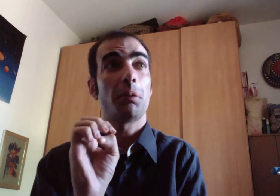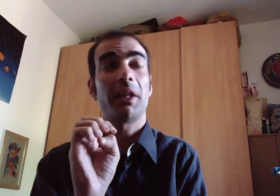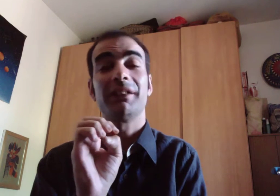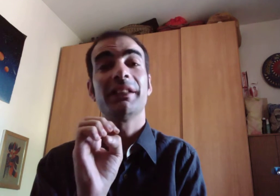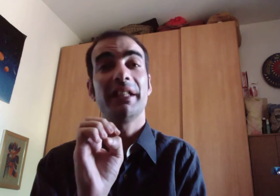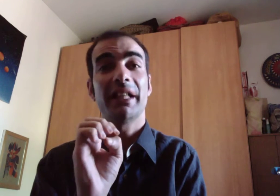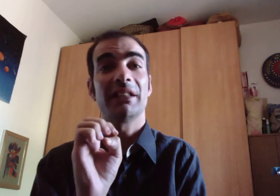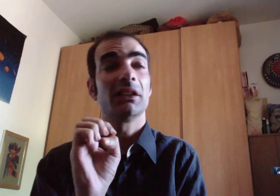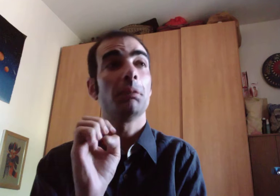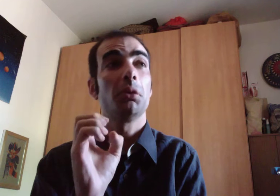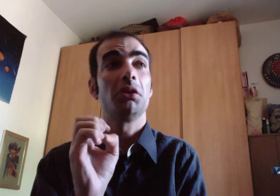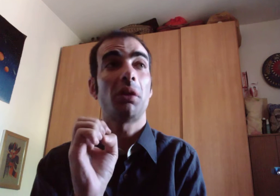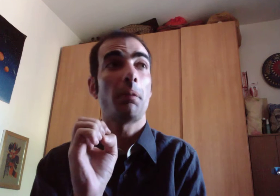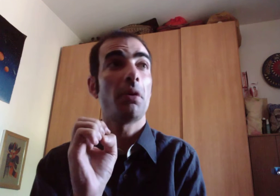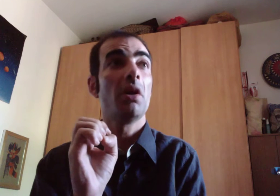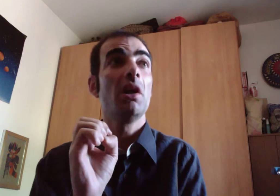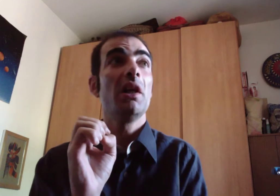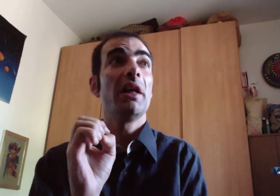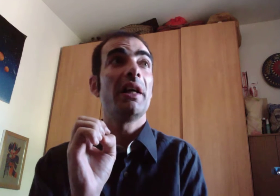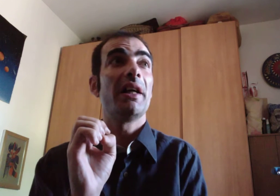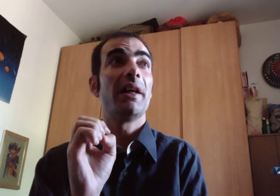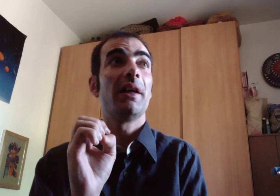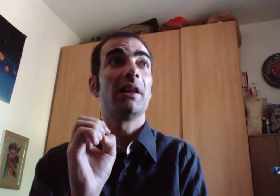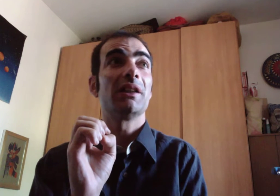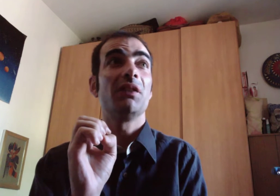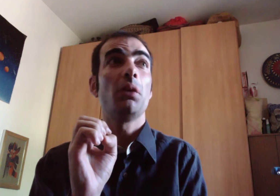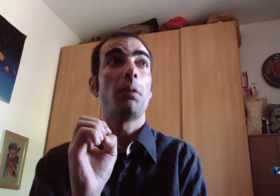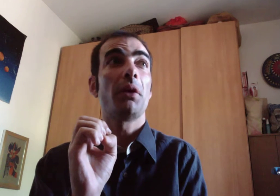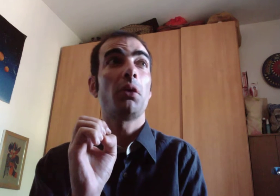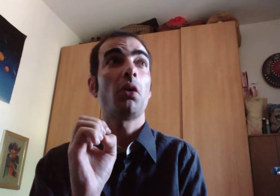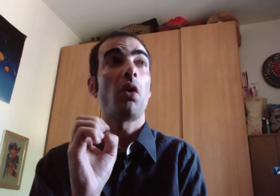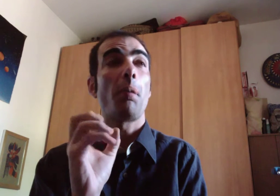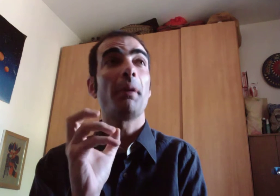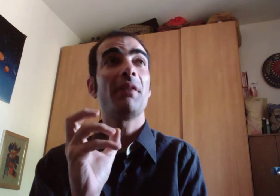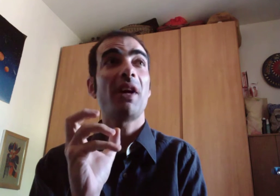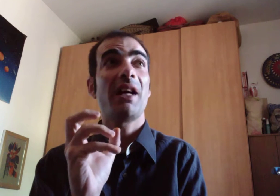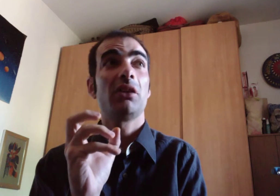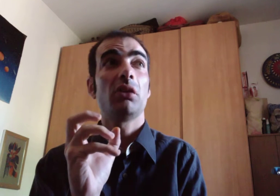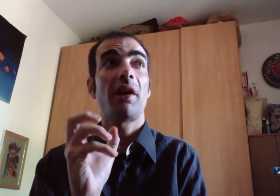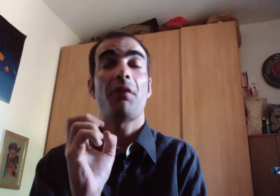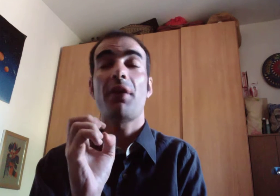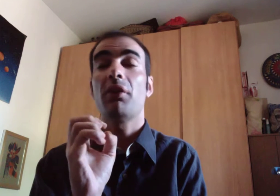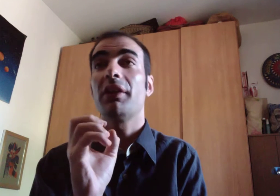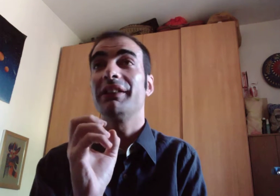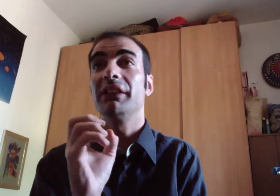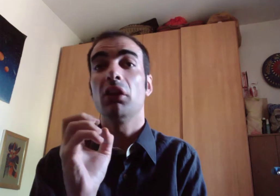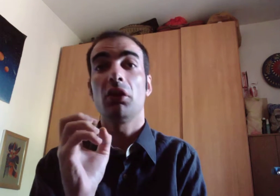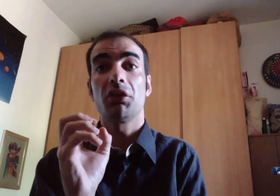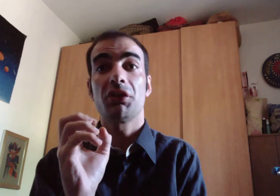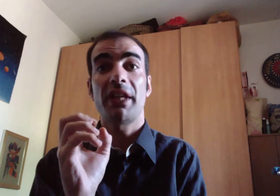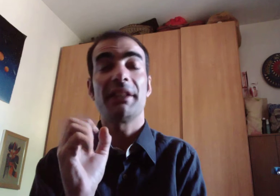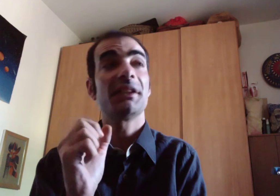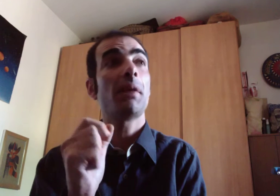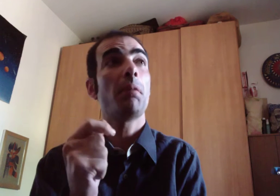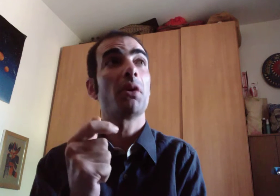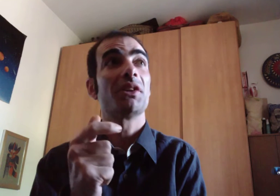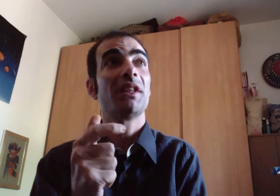parte dei casi purtroppo sviluppano un ruolo privato a favore di loro stessi e poi si